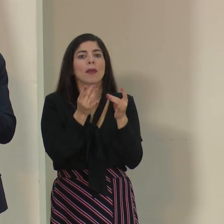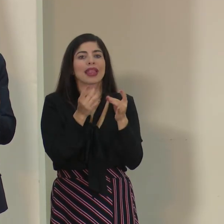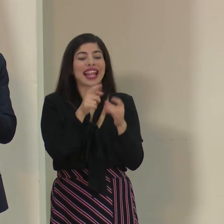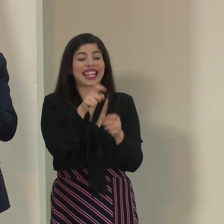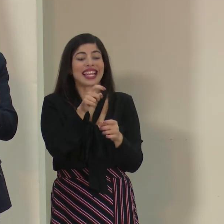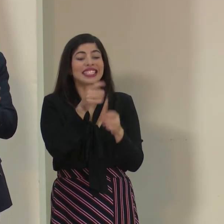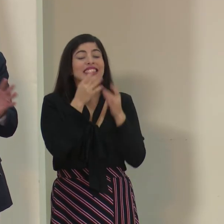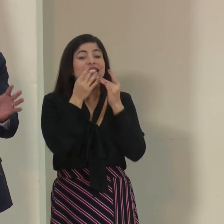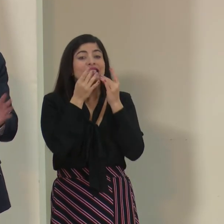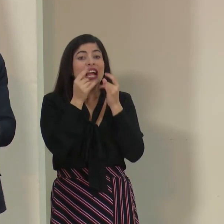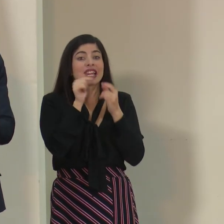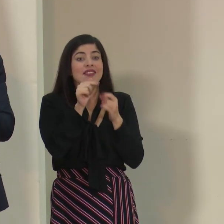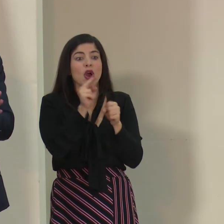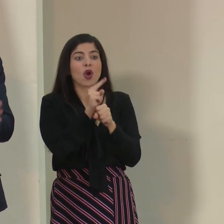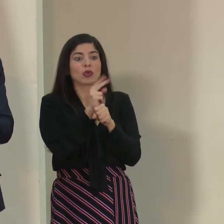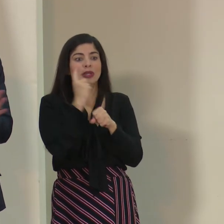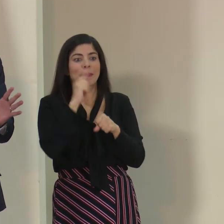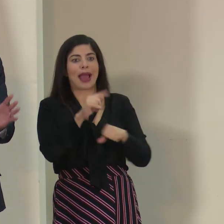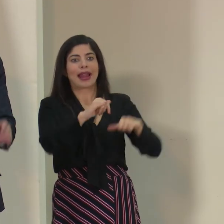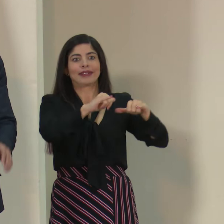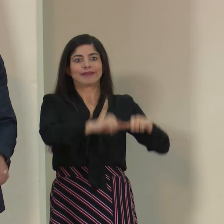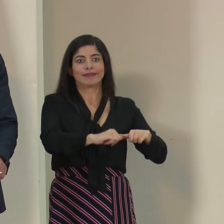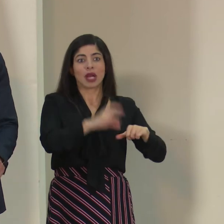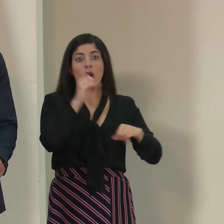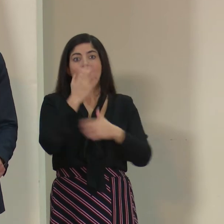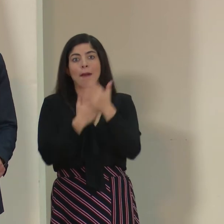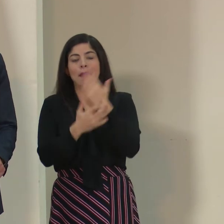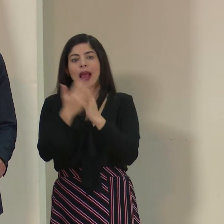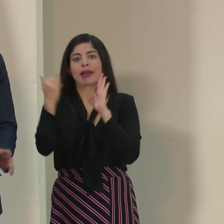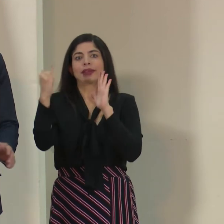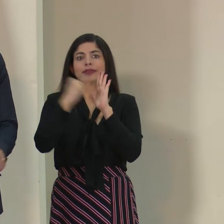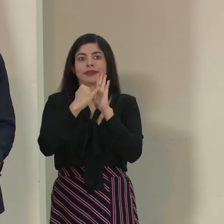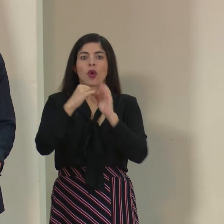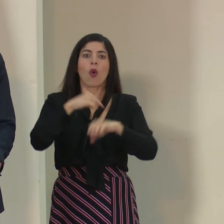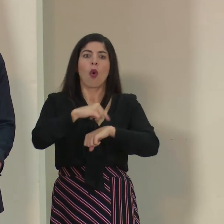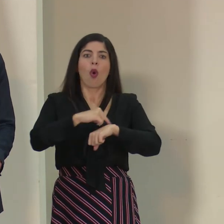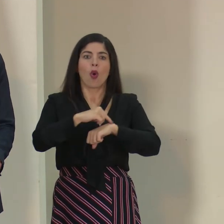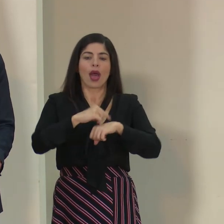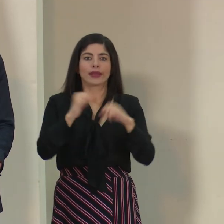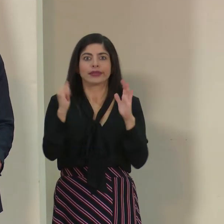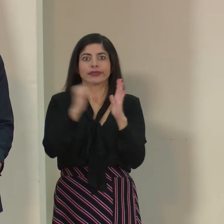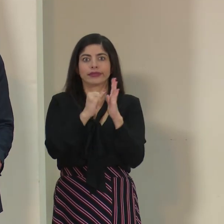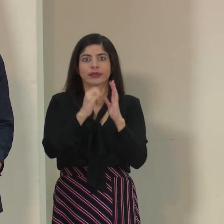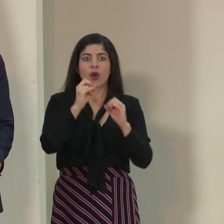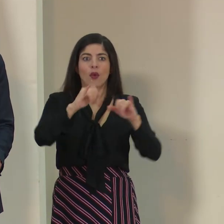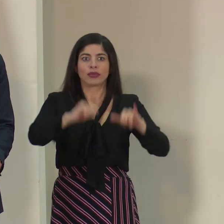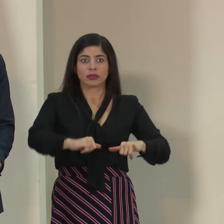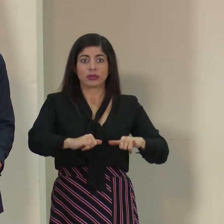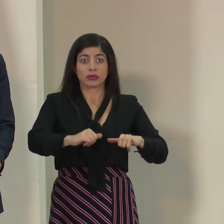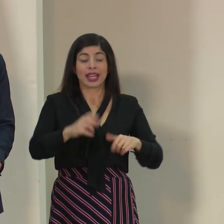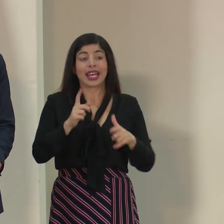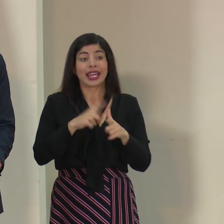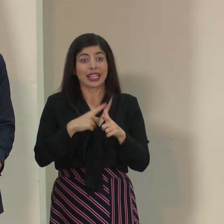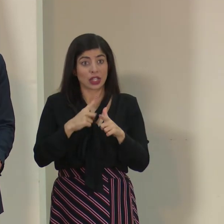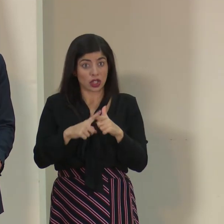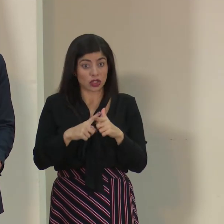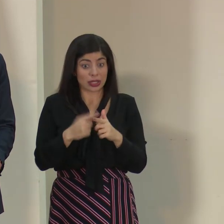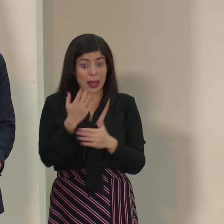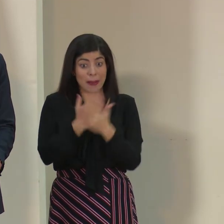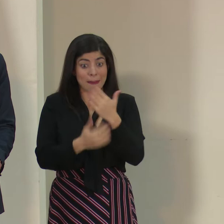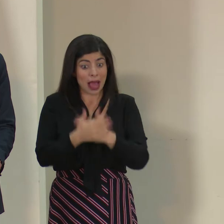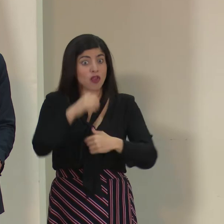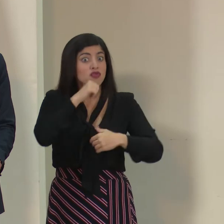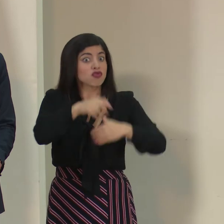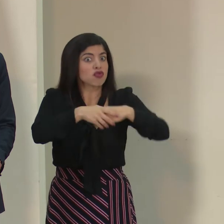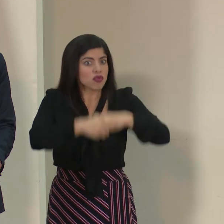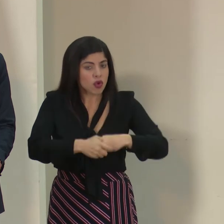saliva para poder estar en superficies o en las manos por varias horas. Entonces, eso de no dar la mano en el